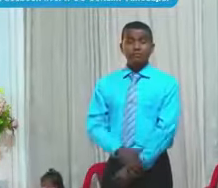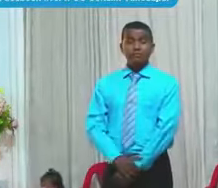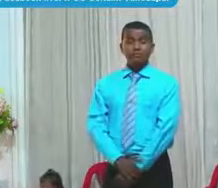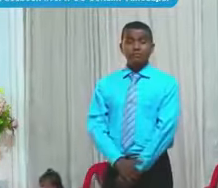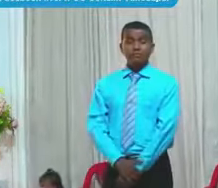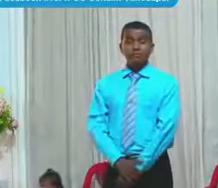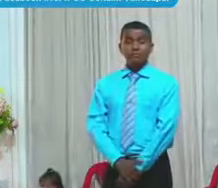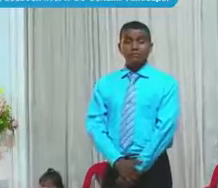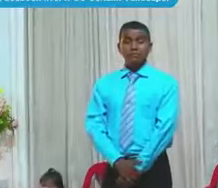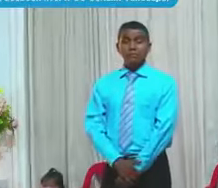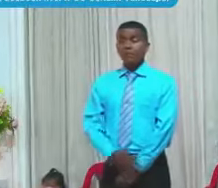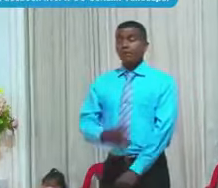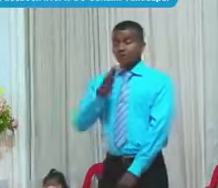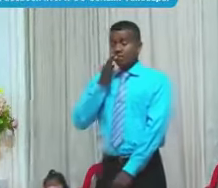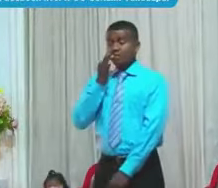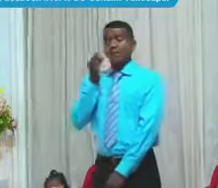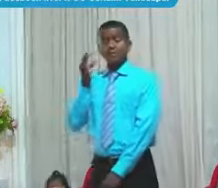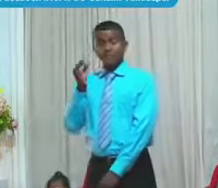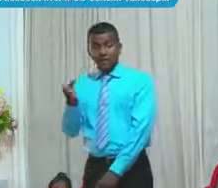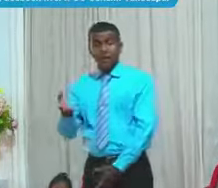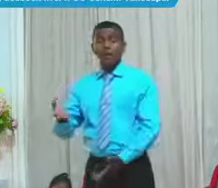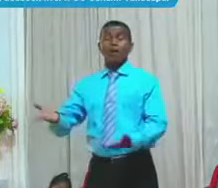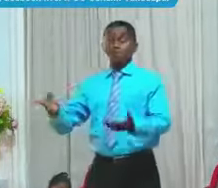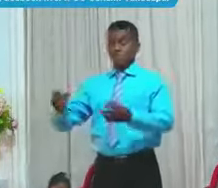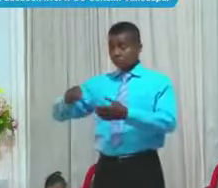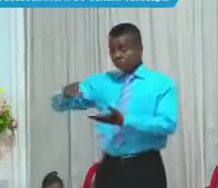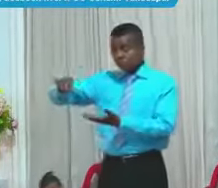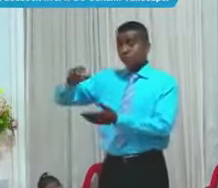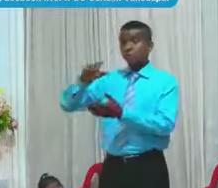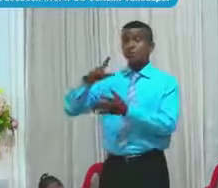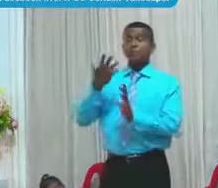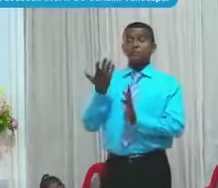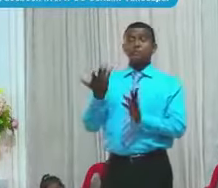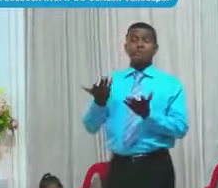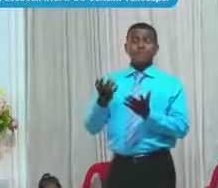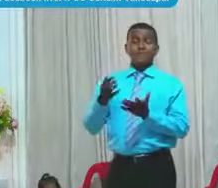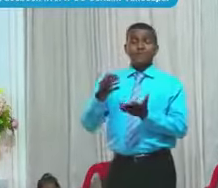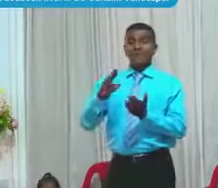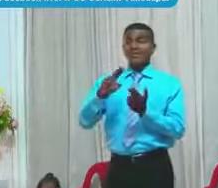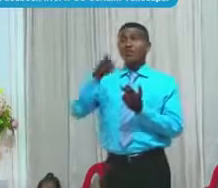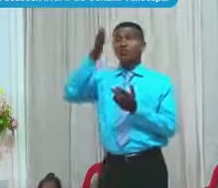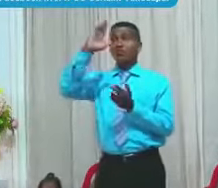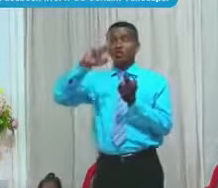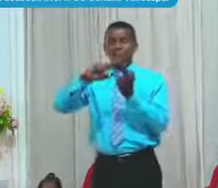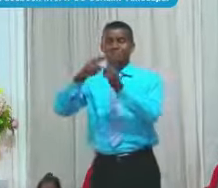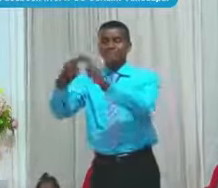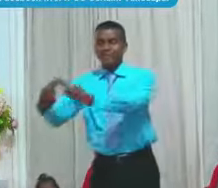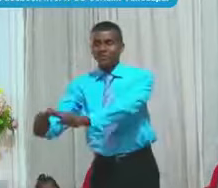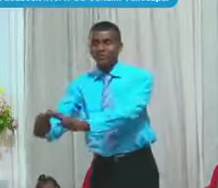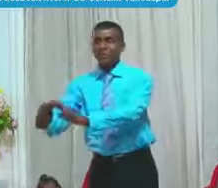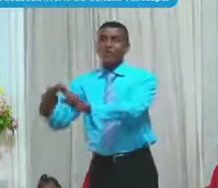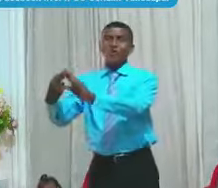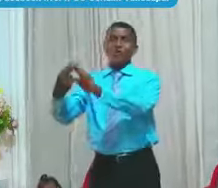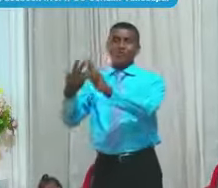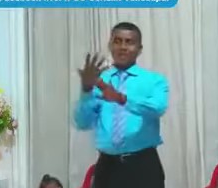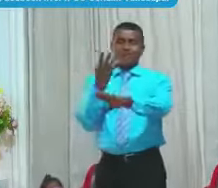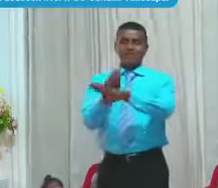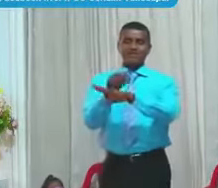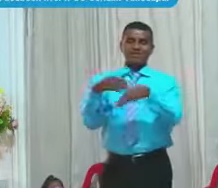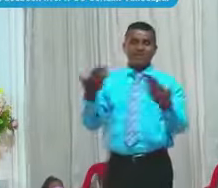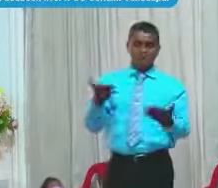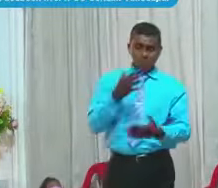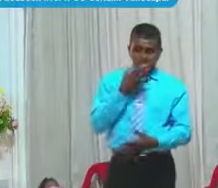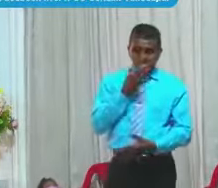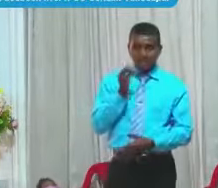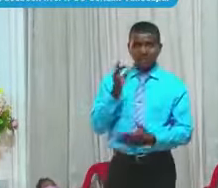Y entre otras cosas La vive El señor Dio La iglesia Es la sal De la tierra Gloria a Dios Así